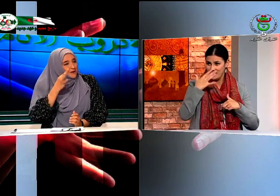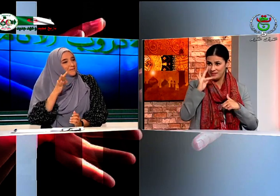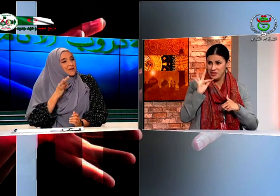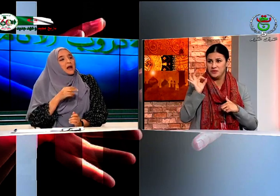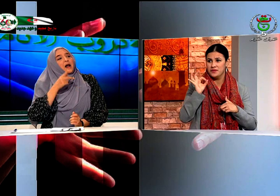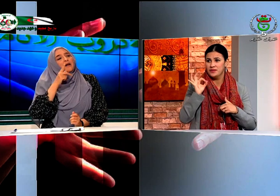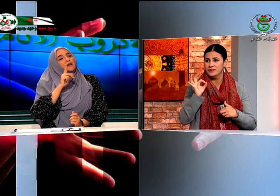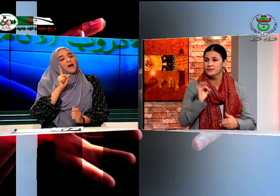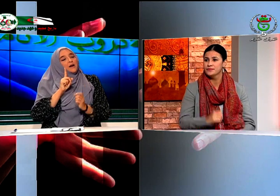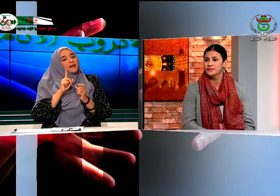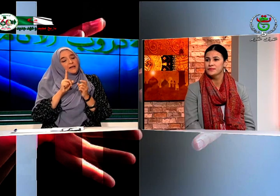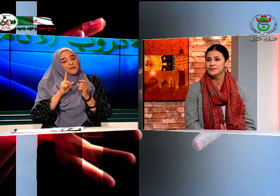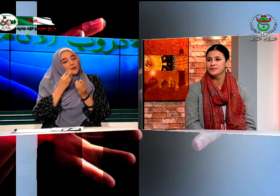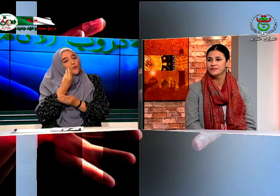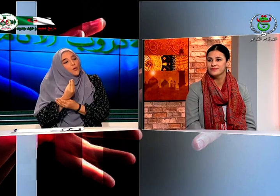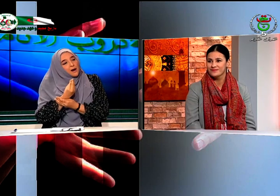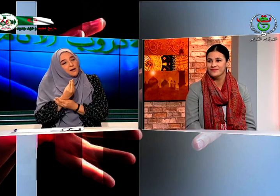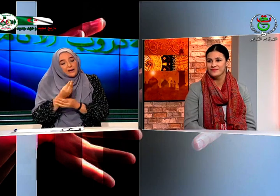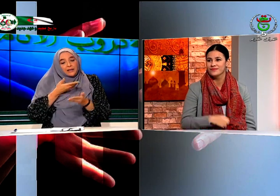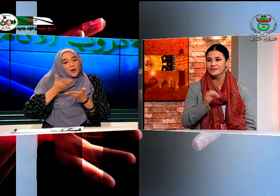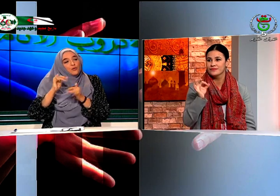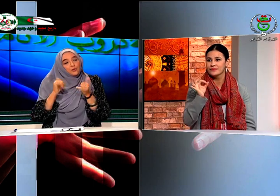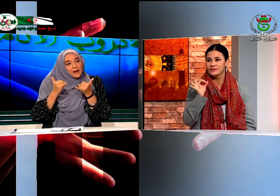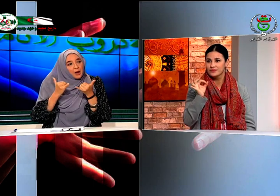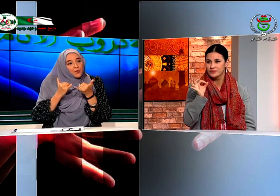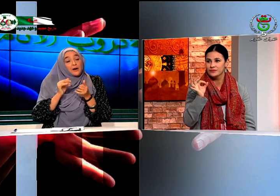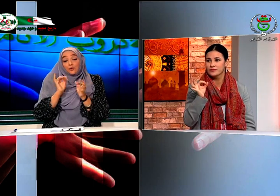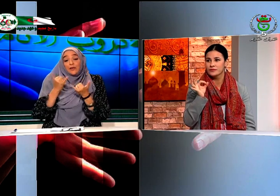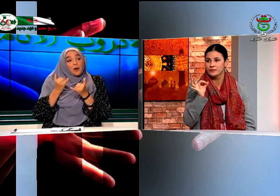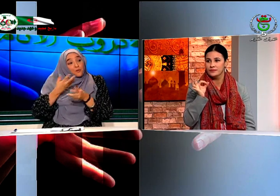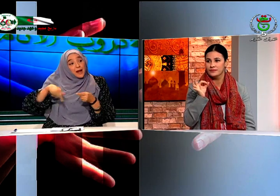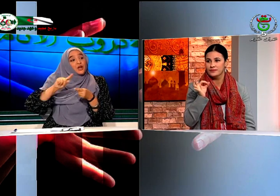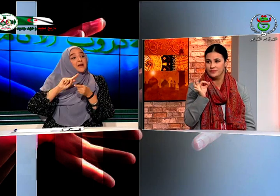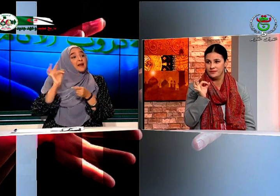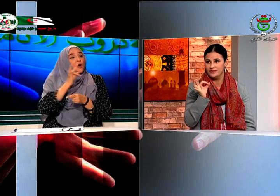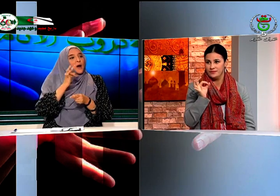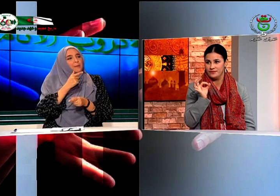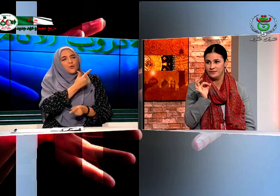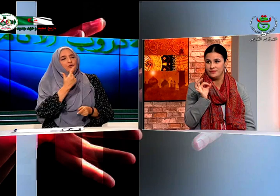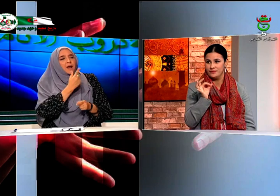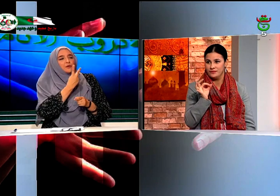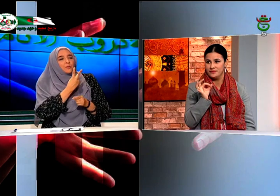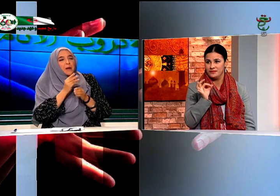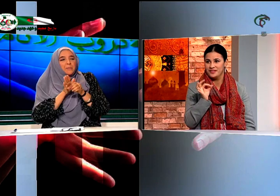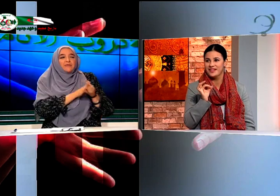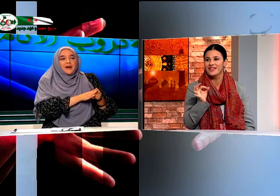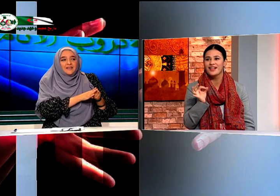لا يعني في الطفولة عندما كنتوا تلعبون هم كنتوا تلعبون مع جميع الإخوة أم كنتم أنتم بانفراد